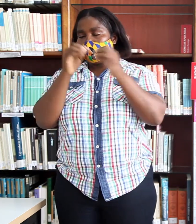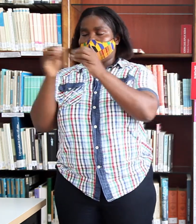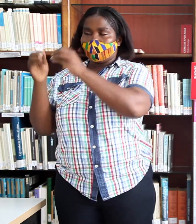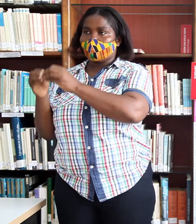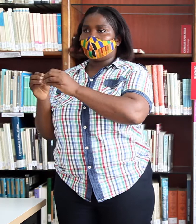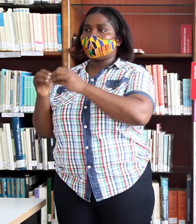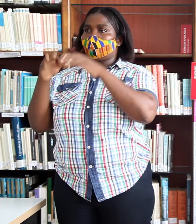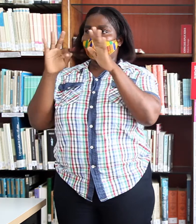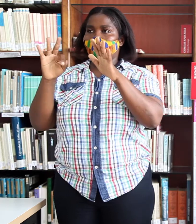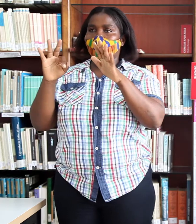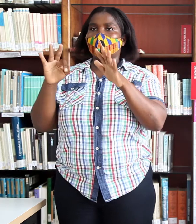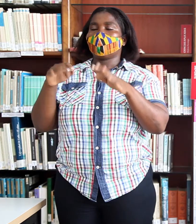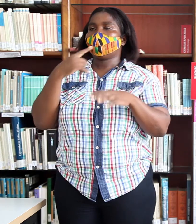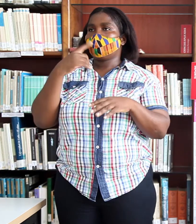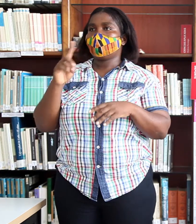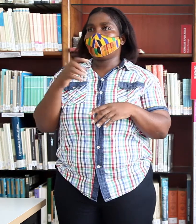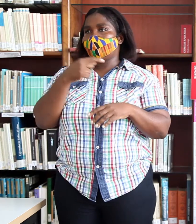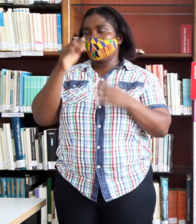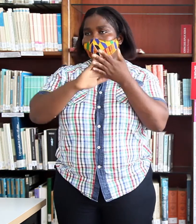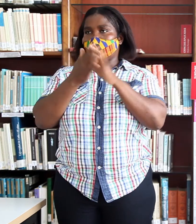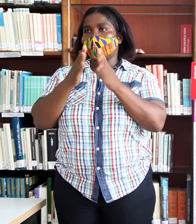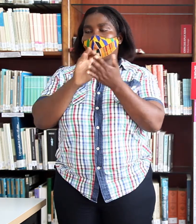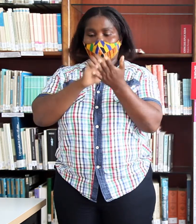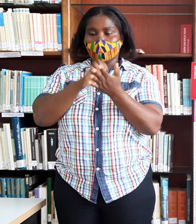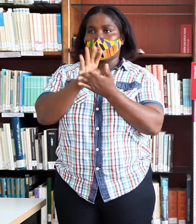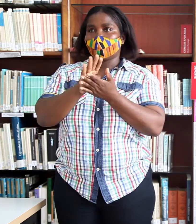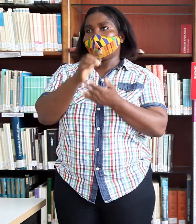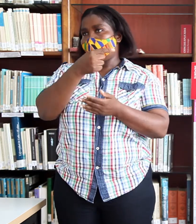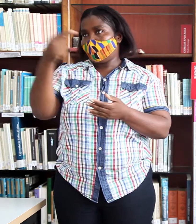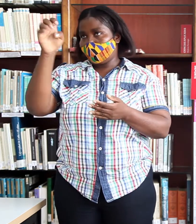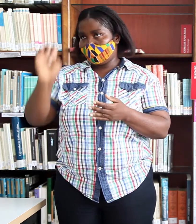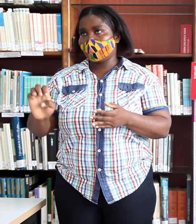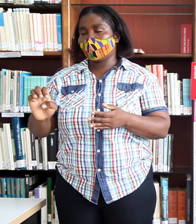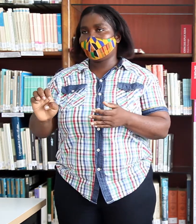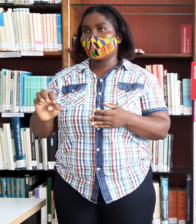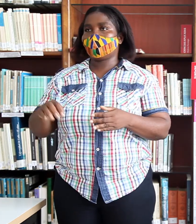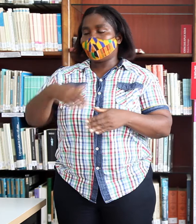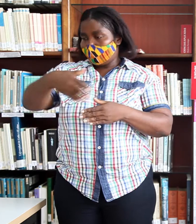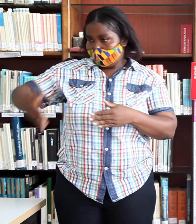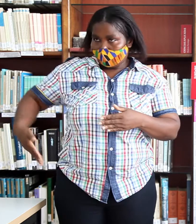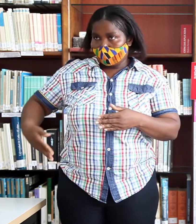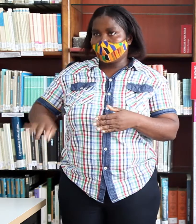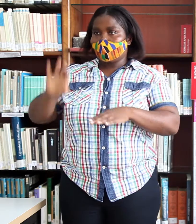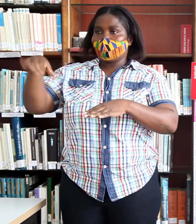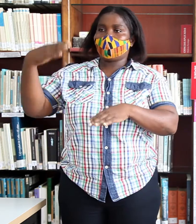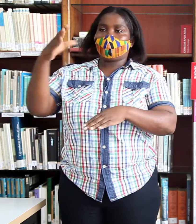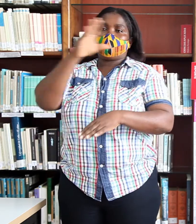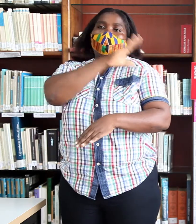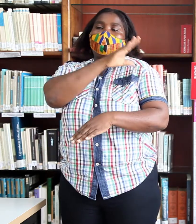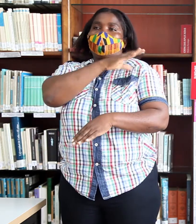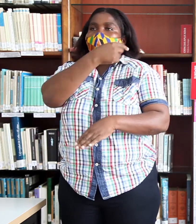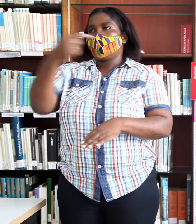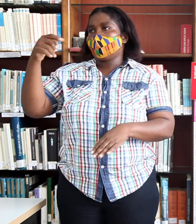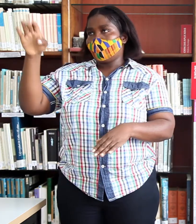ciudad de la República de Guinea Ecuatorial, junto a las fronteras con Camerún y